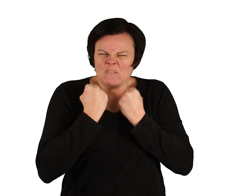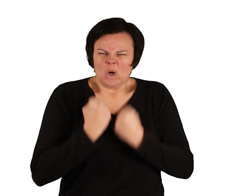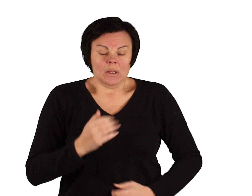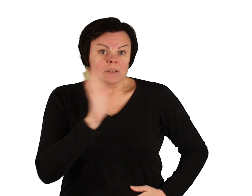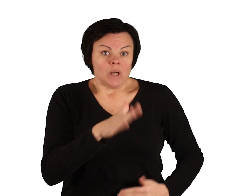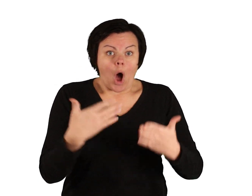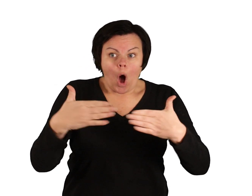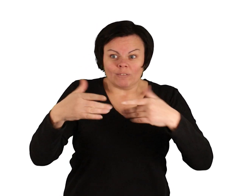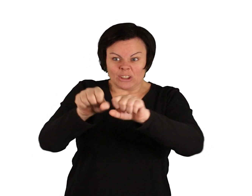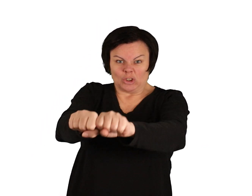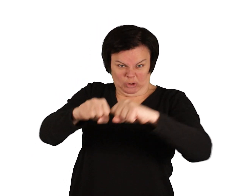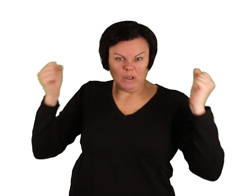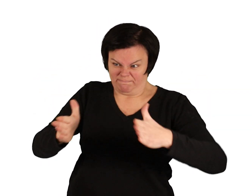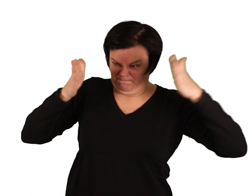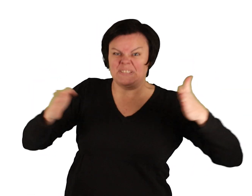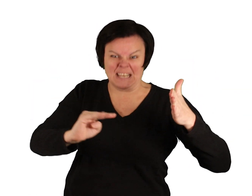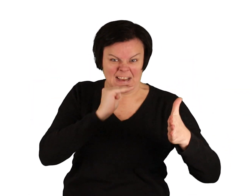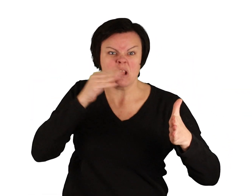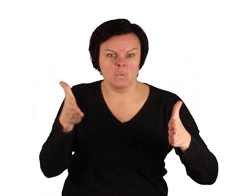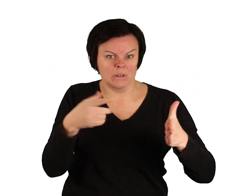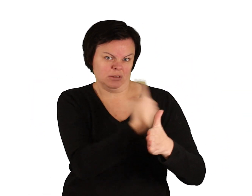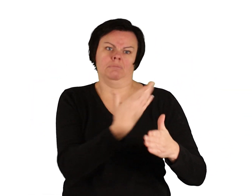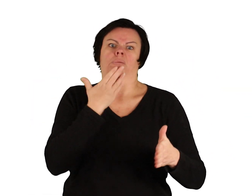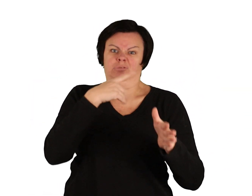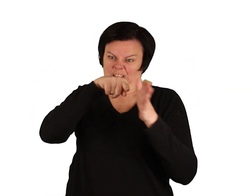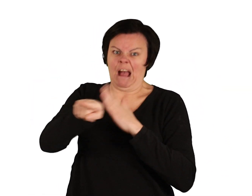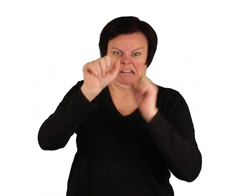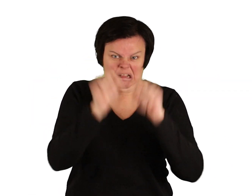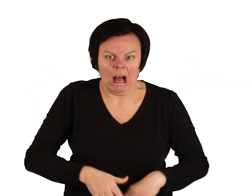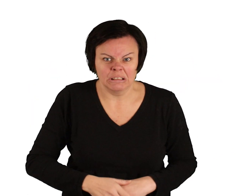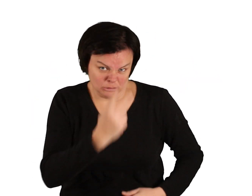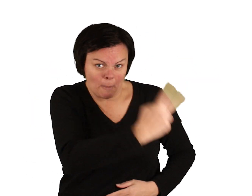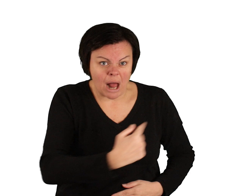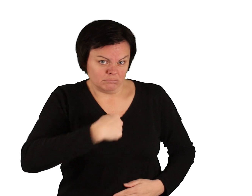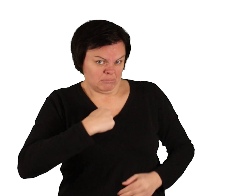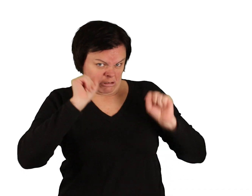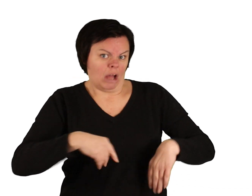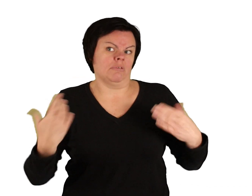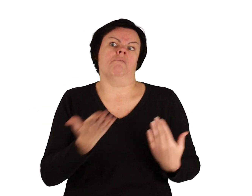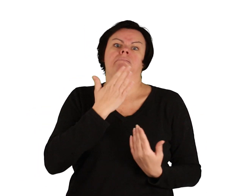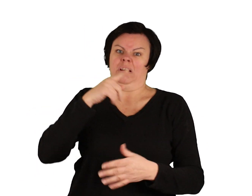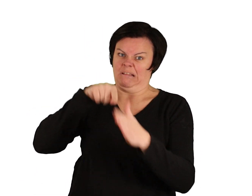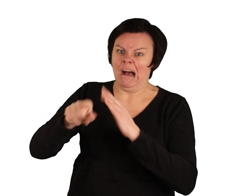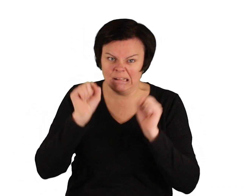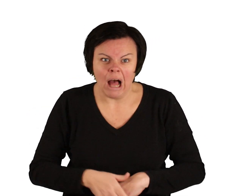Siehst du, ich könnte da auch leicht reinkommen!« Zum Beweis streckte sie ihren Kopf in die Öffnung des Backofens.